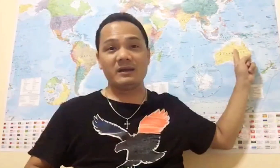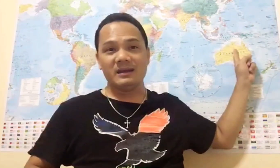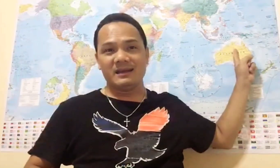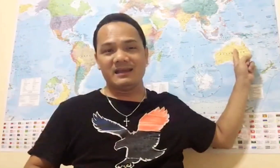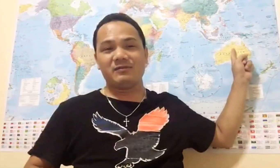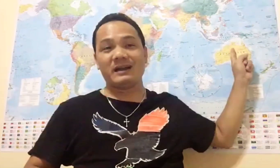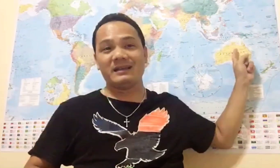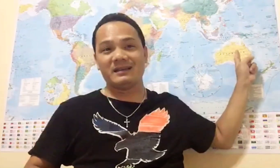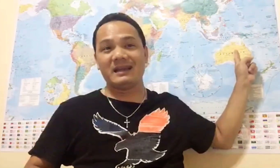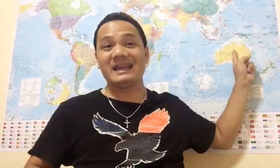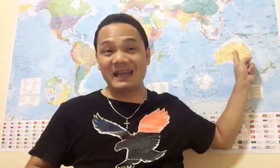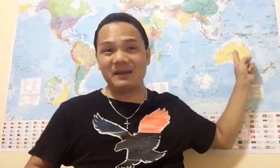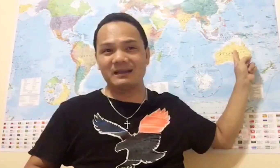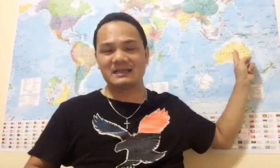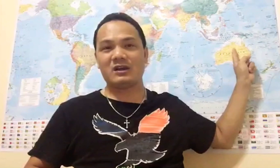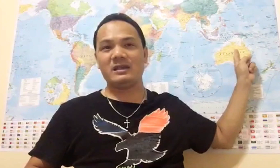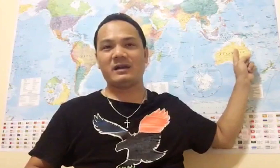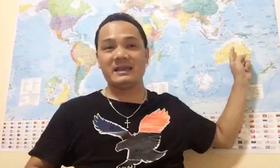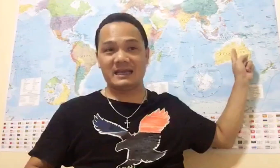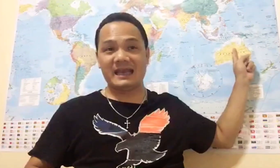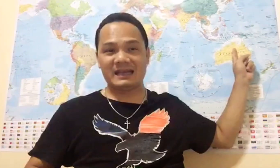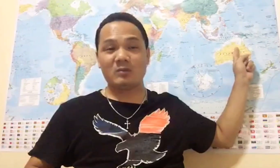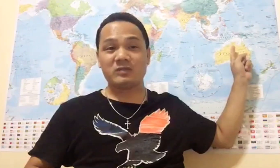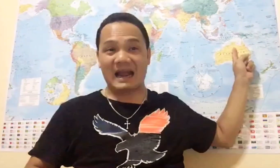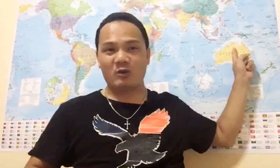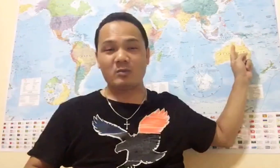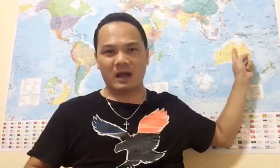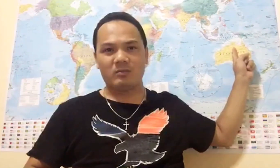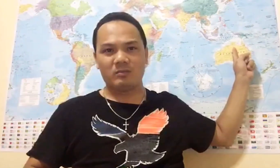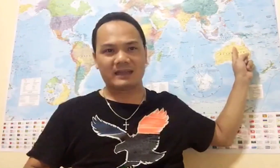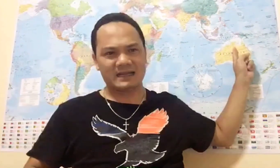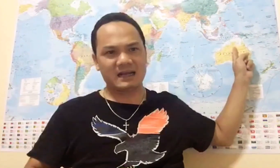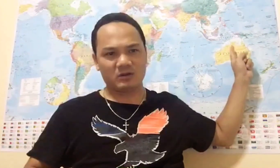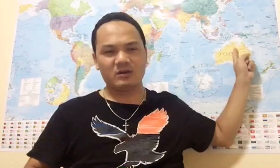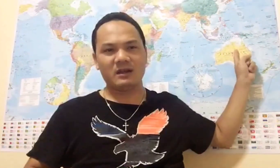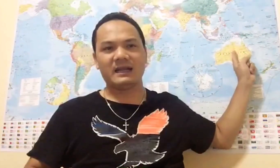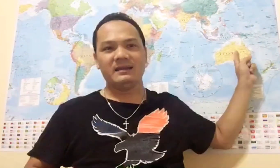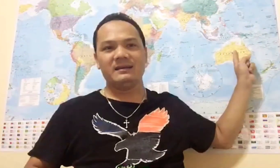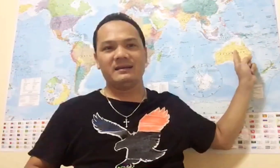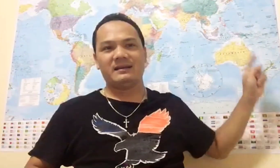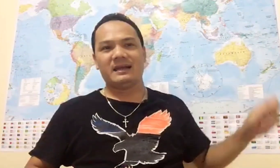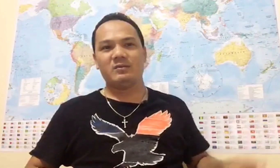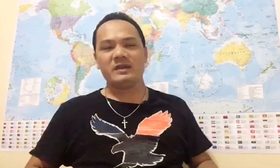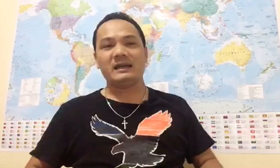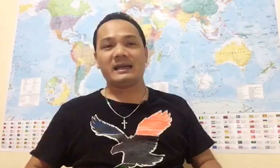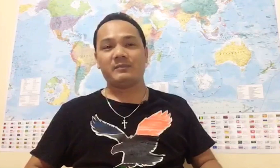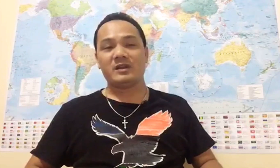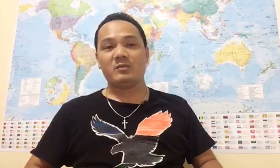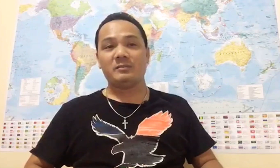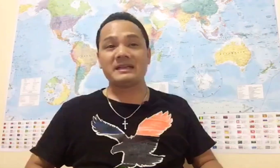về phần Việt Nam á Sẽ nói về phần Việt Giang chống tàu, chống tọng Mà tại sao tụi nó lại cũng vẫn là nằm trong mắt